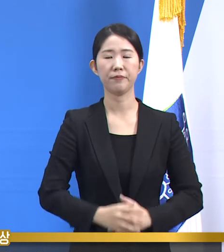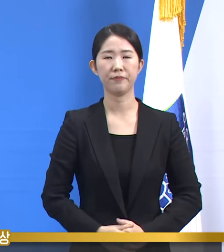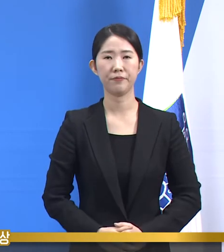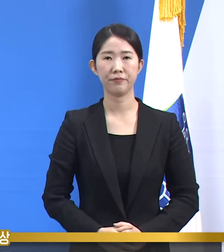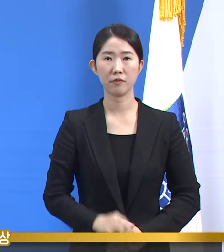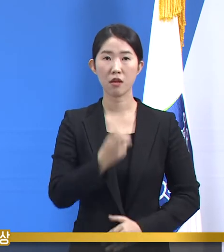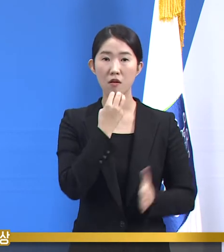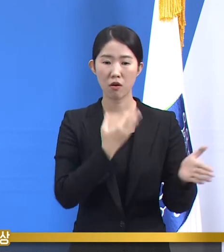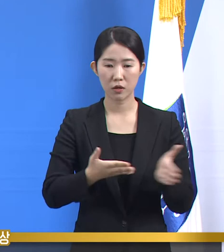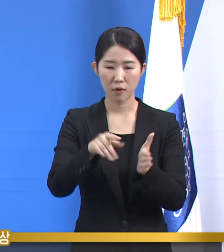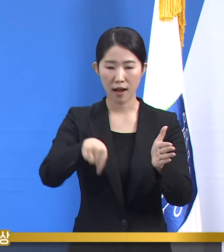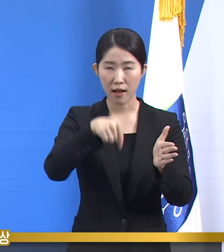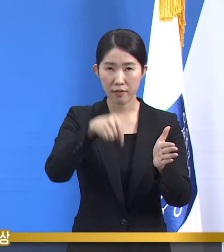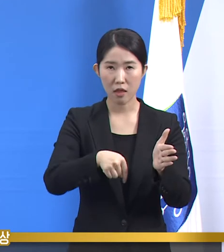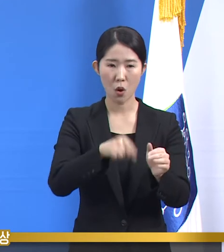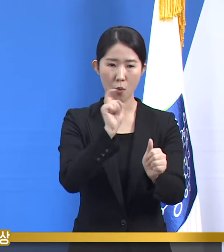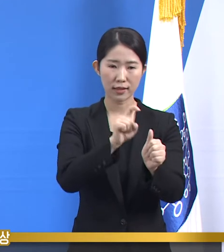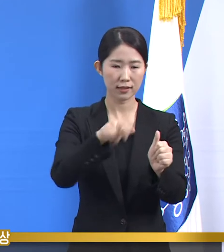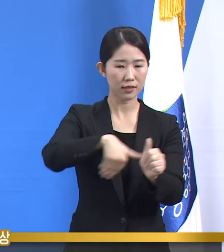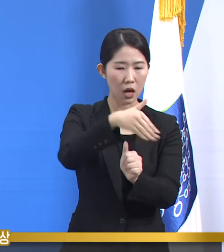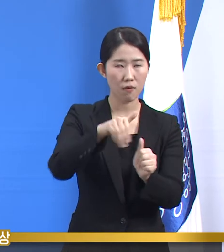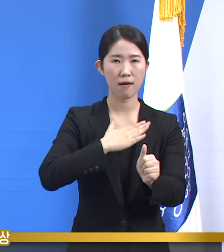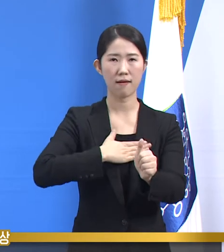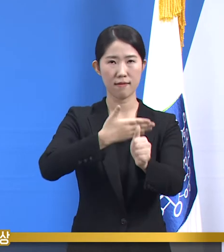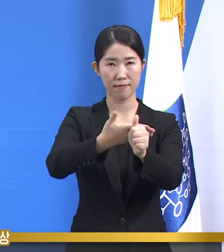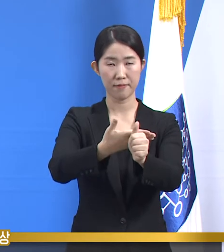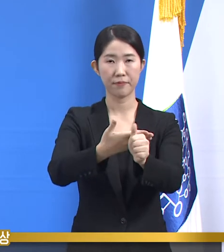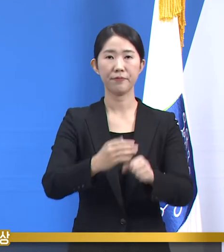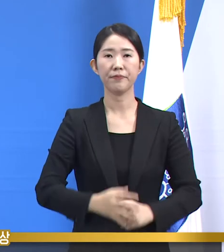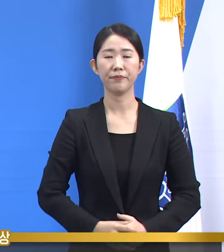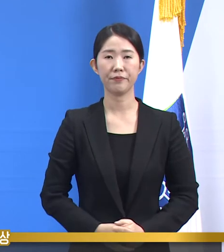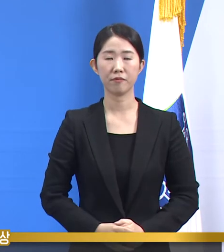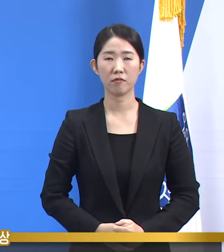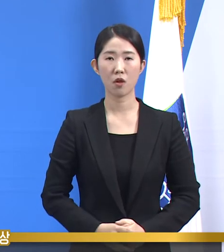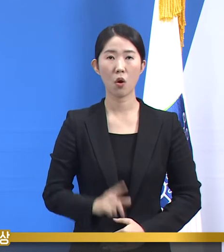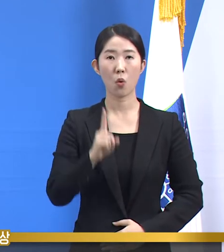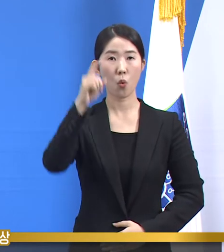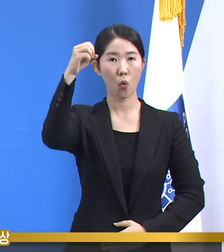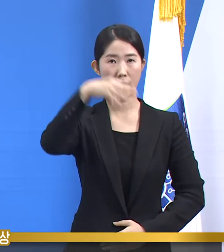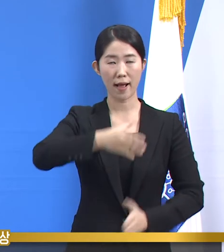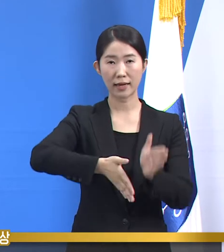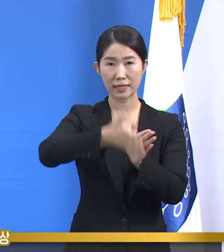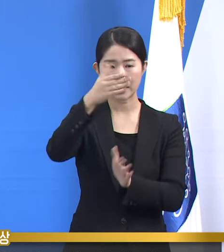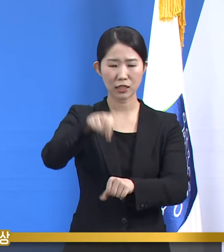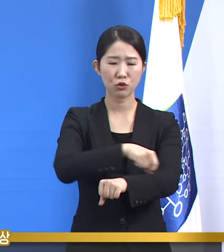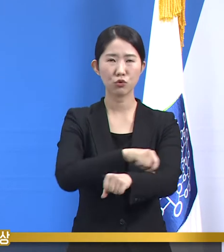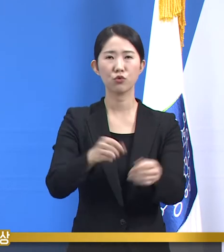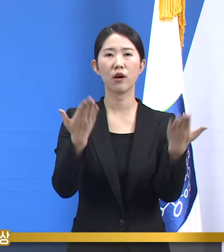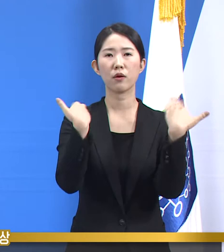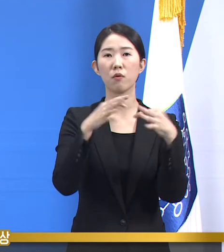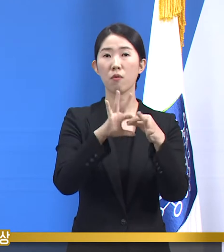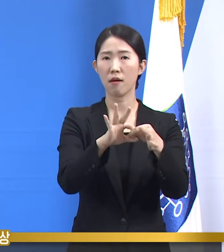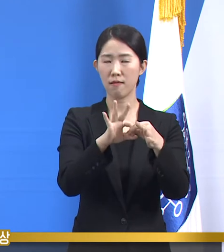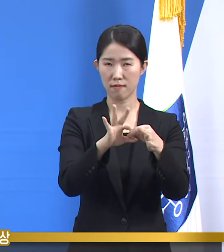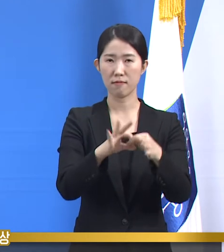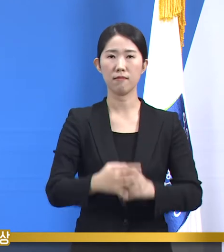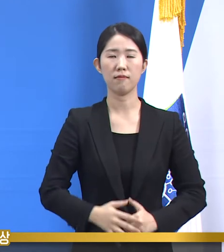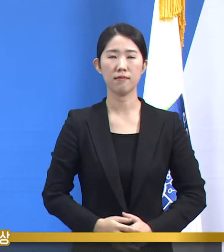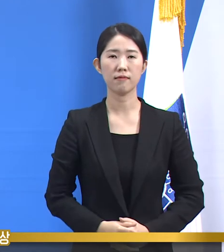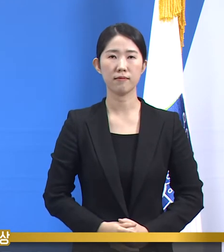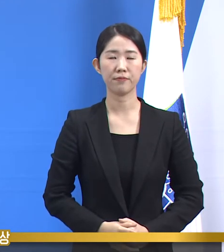도내 주요 확진 사건에 대해서 말씀드리겠습니다. 먼저 고양시 소재 특수학교 관련 확진 상황입니다.